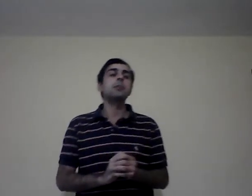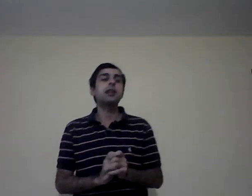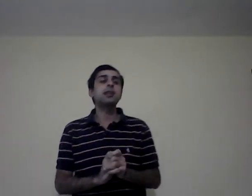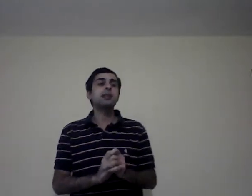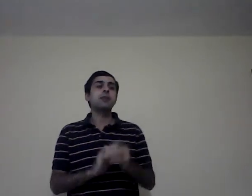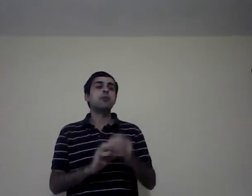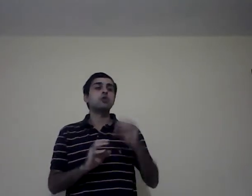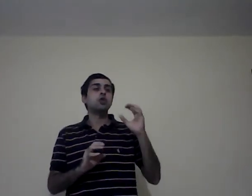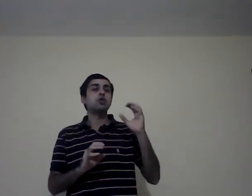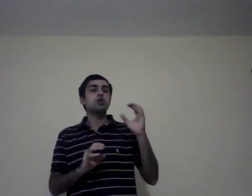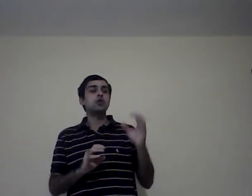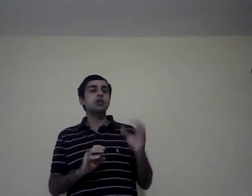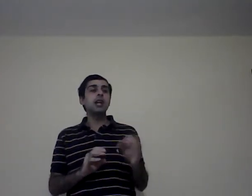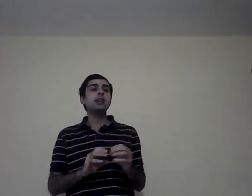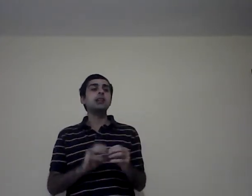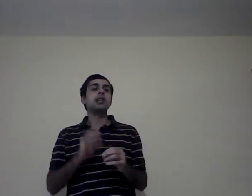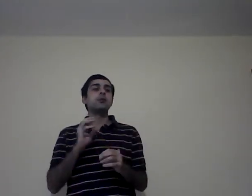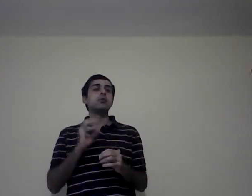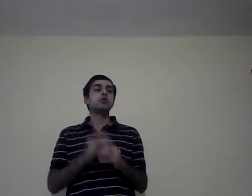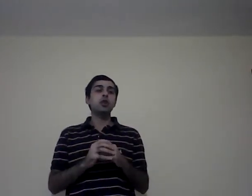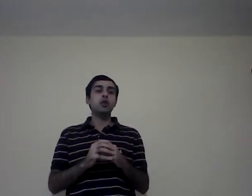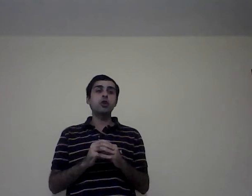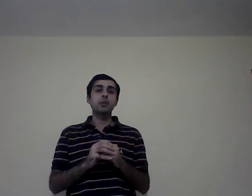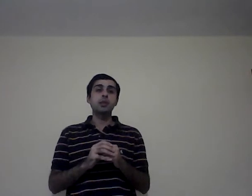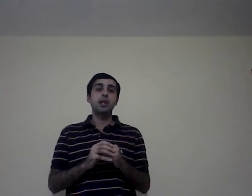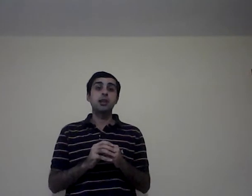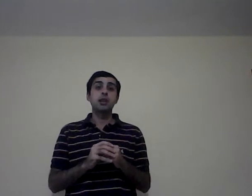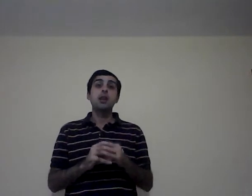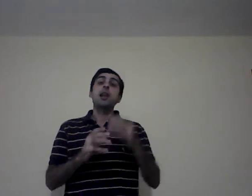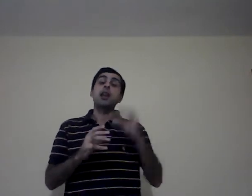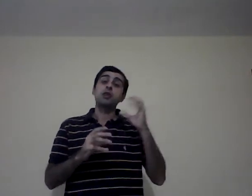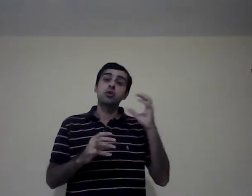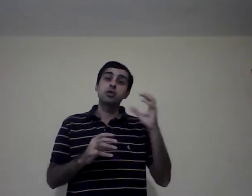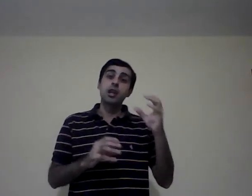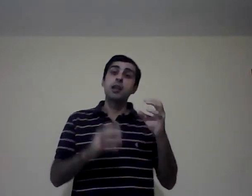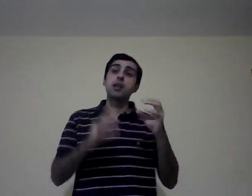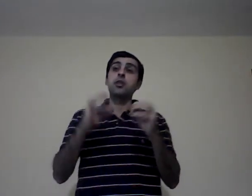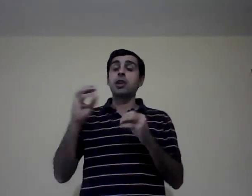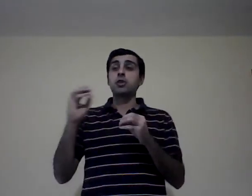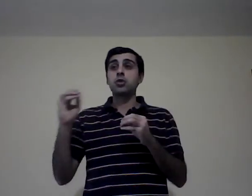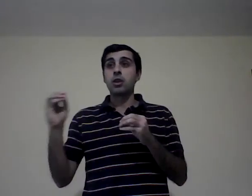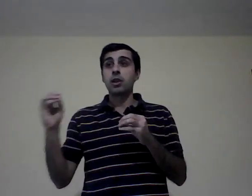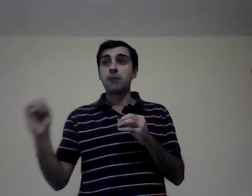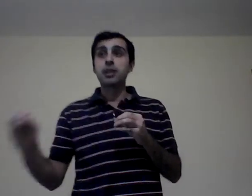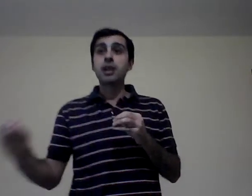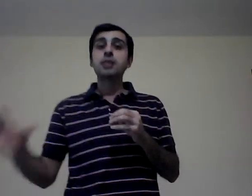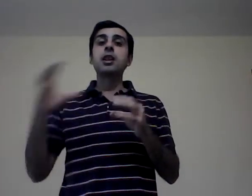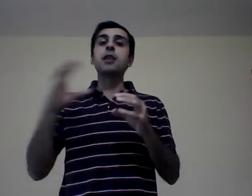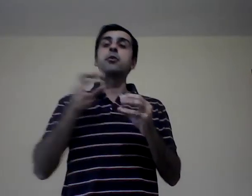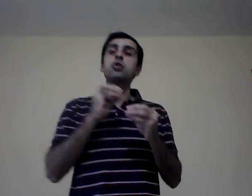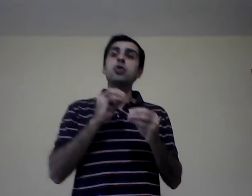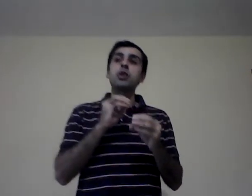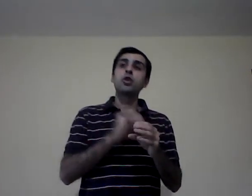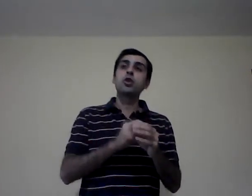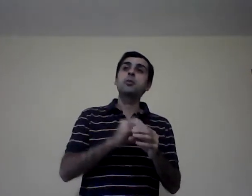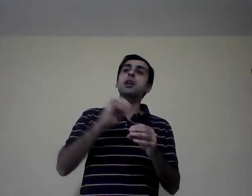antes la función social y la función económica. La social, relacionada a la eficacia, la función económica,